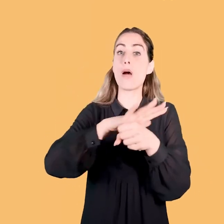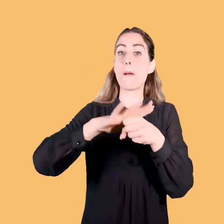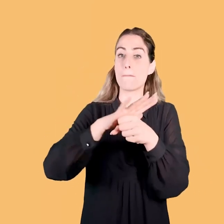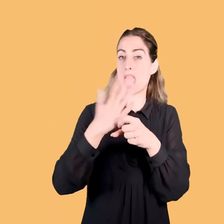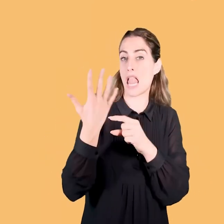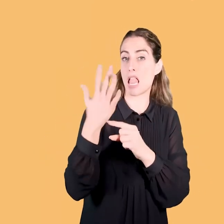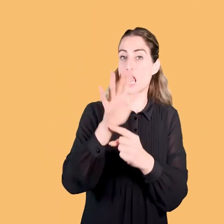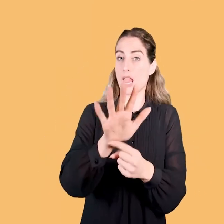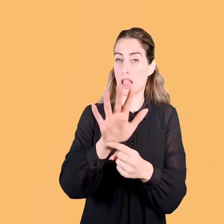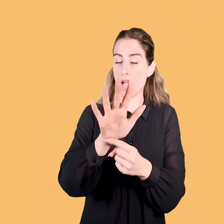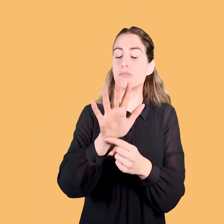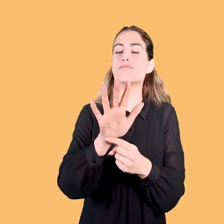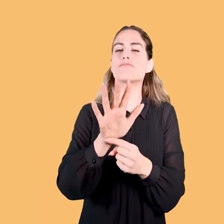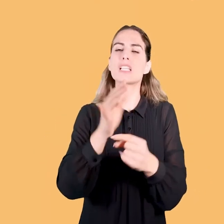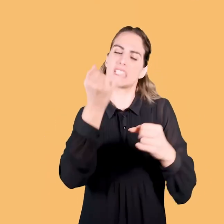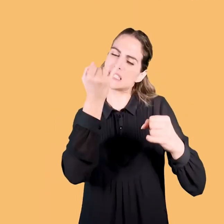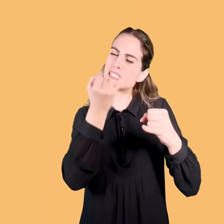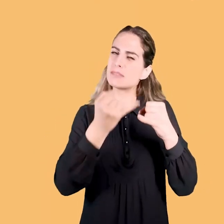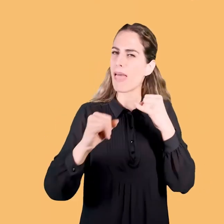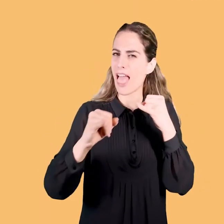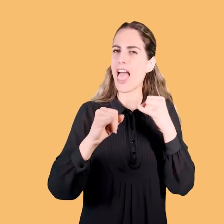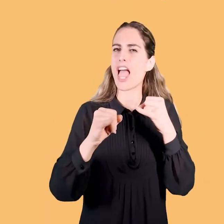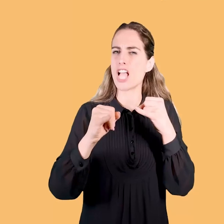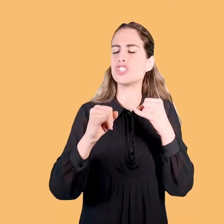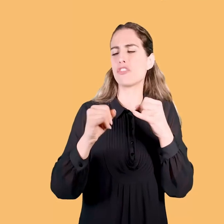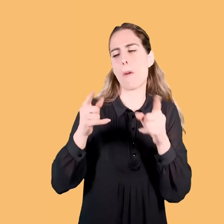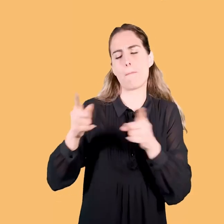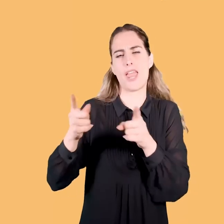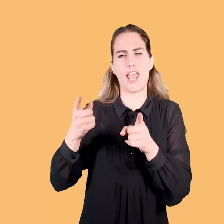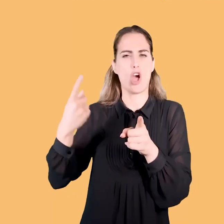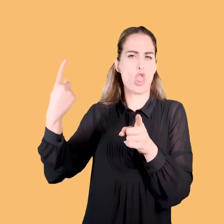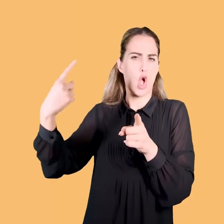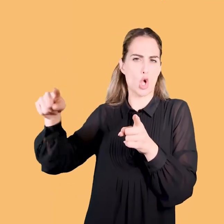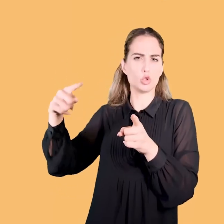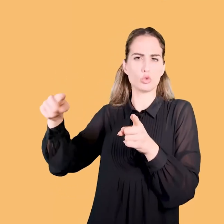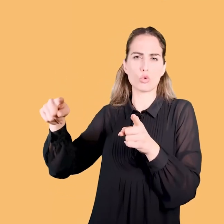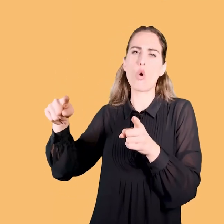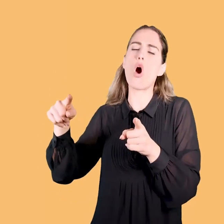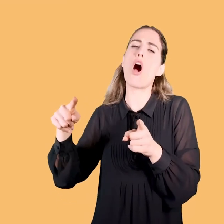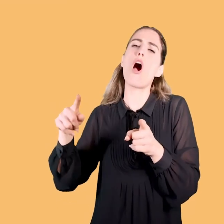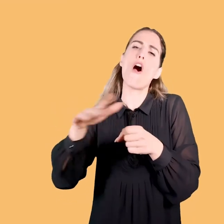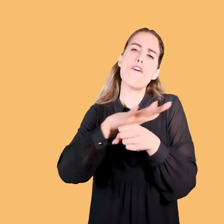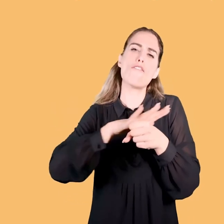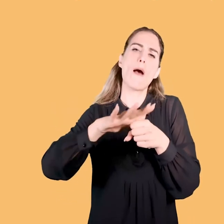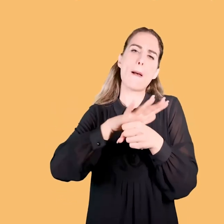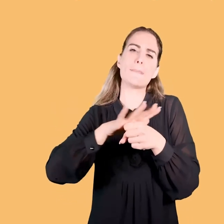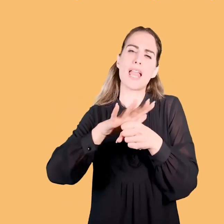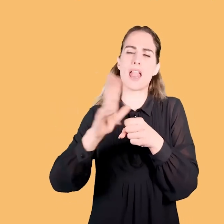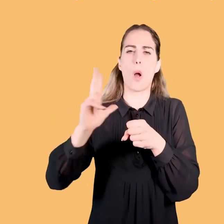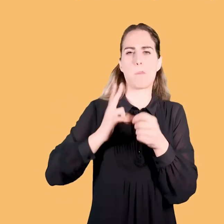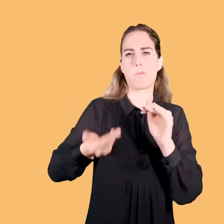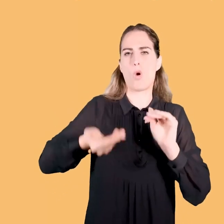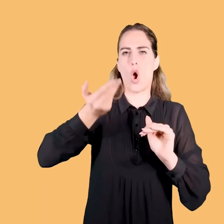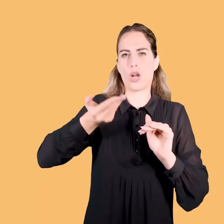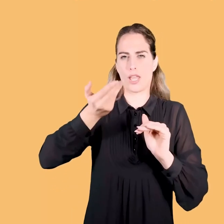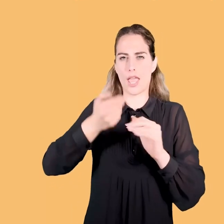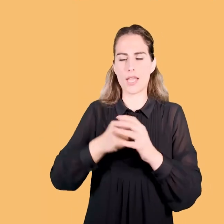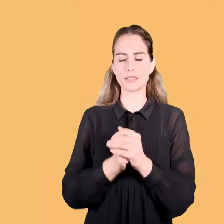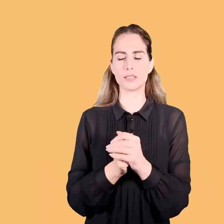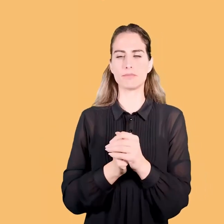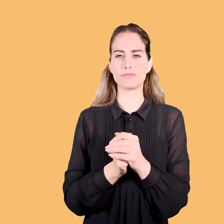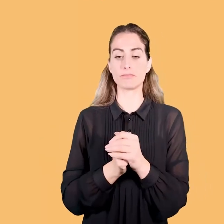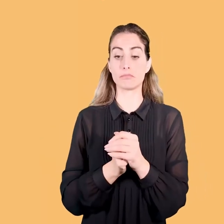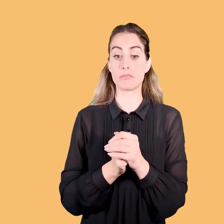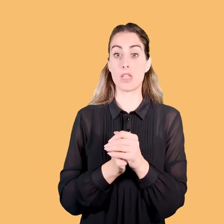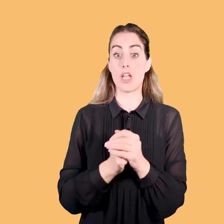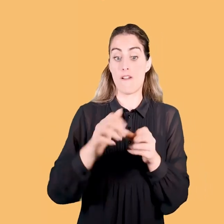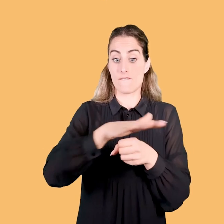famiglia, nello caso specifico dato dalla sua epoca la famiglia borghese. Per ciò che riguarda, quindi riportato